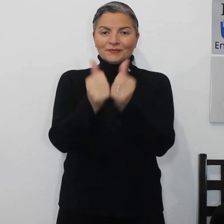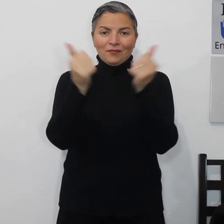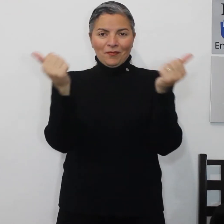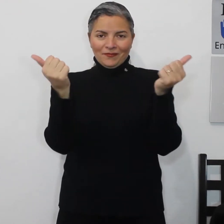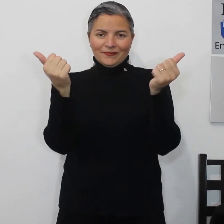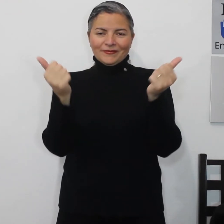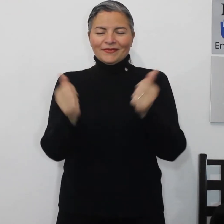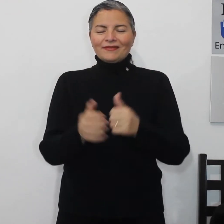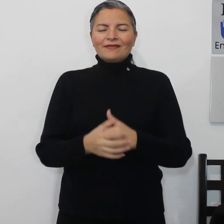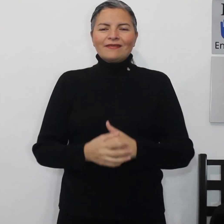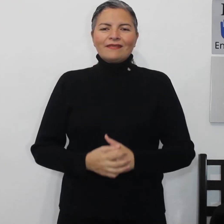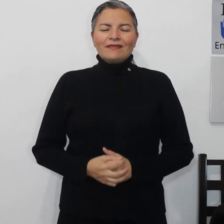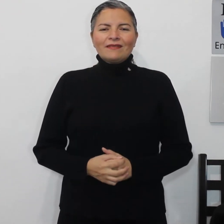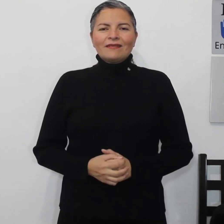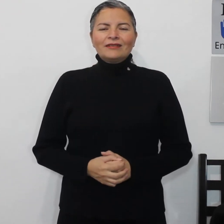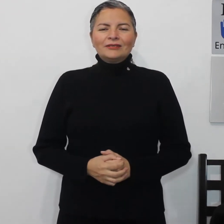pastel,